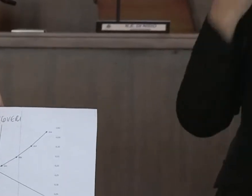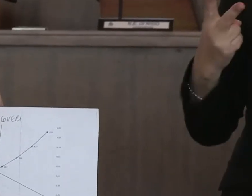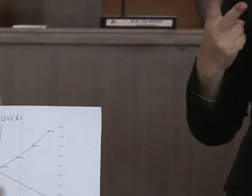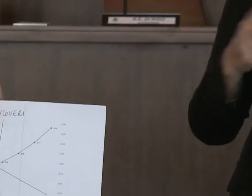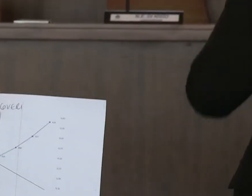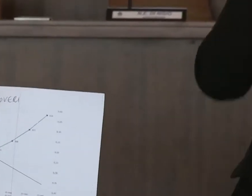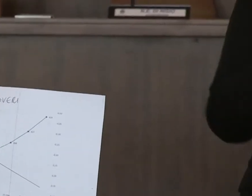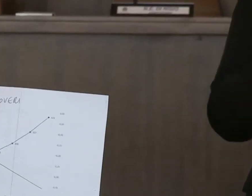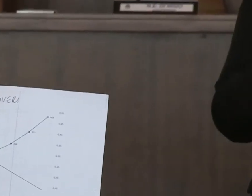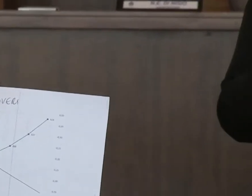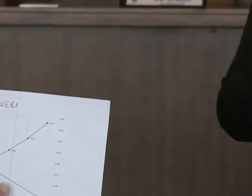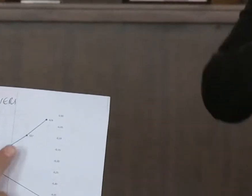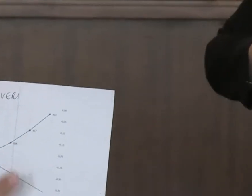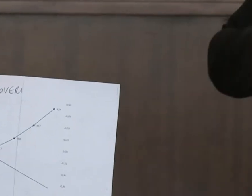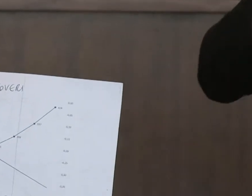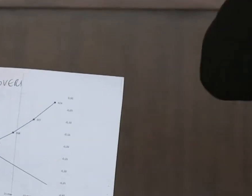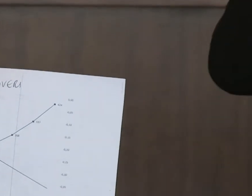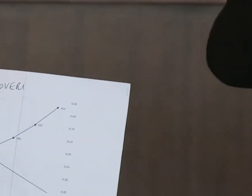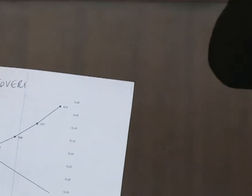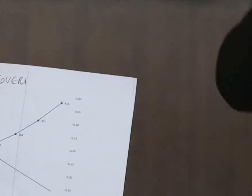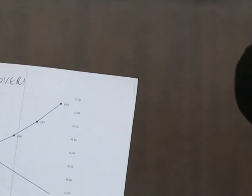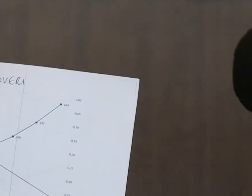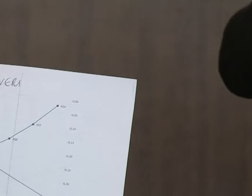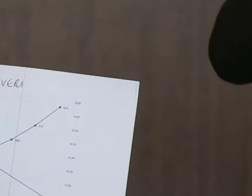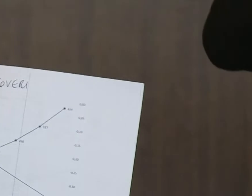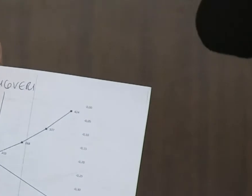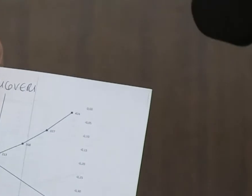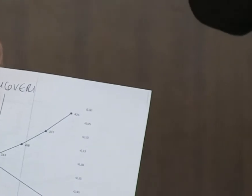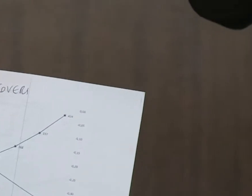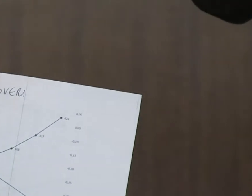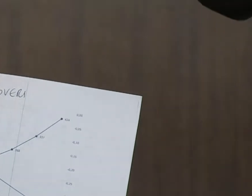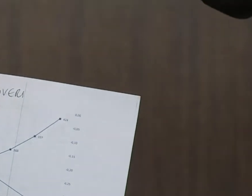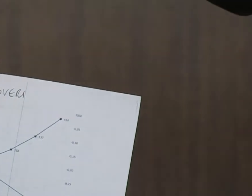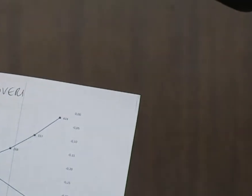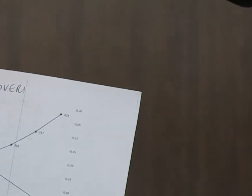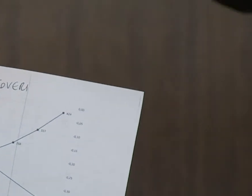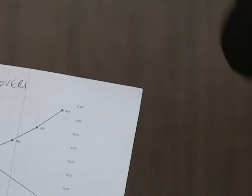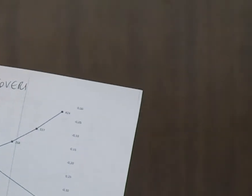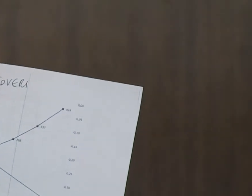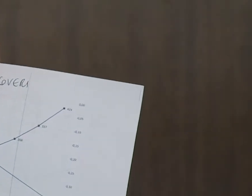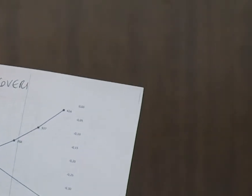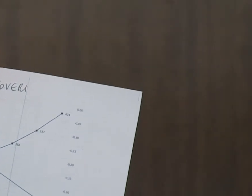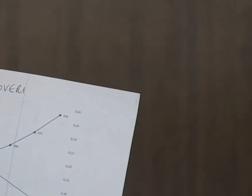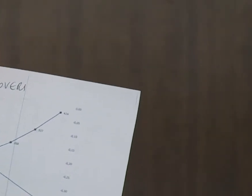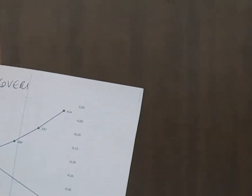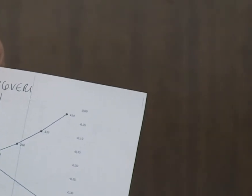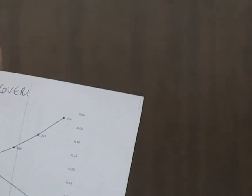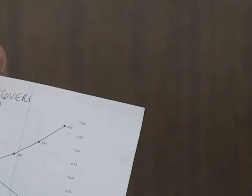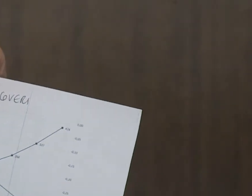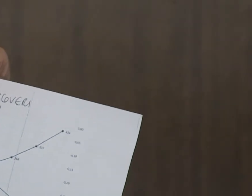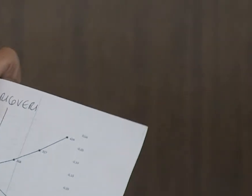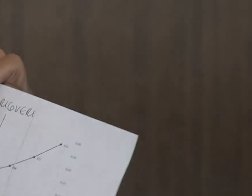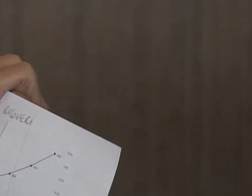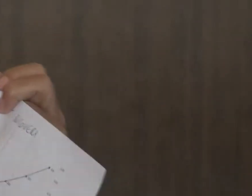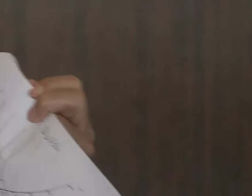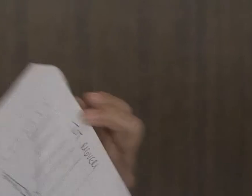giorni, come vedete l'impennata ogni giorno salgono il numero di pazienti che si prevede che saranno ospedalizzati. Questa curva